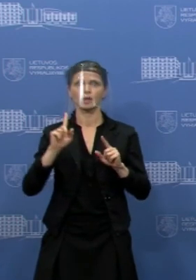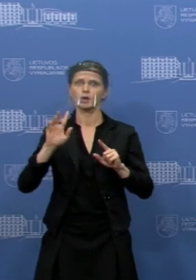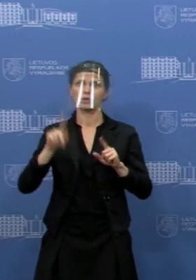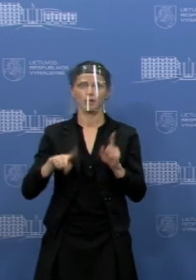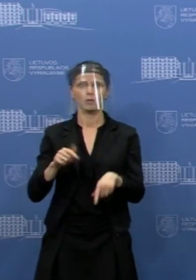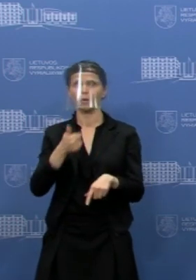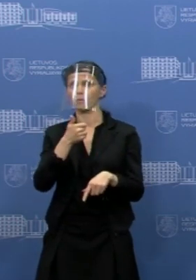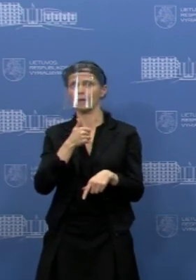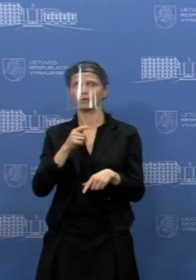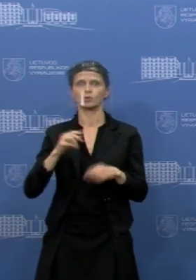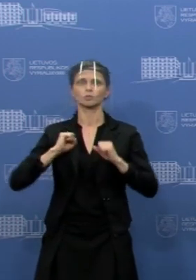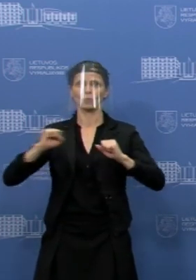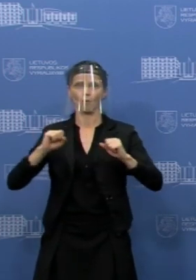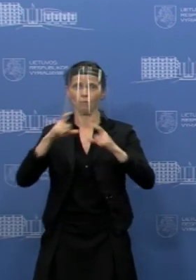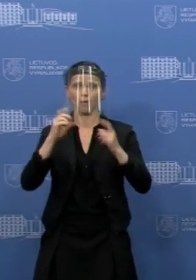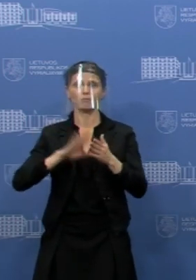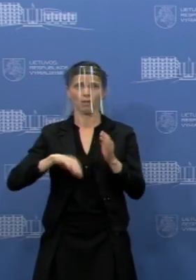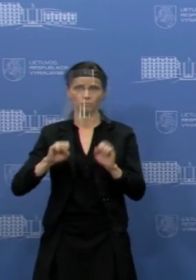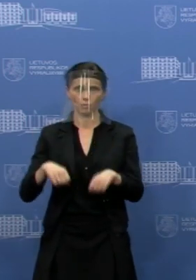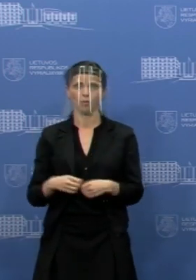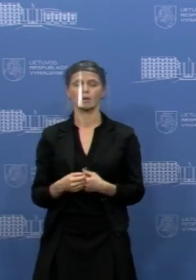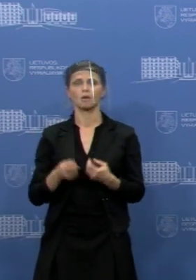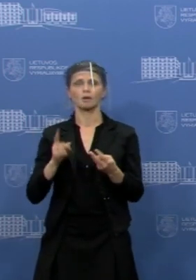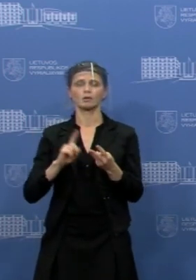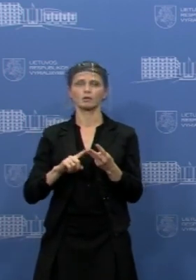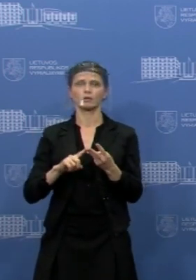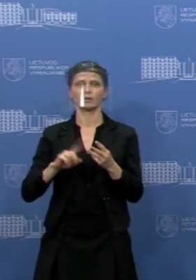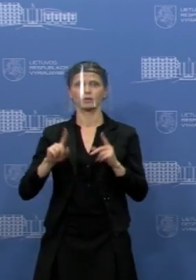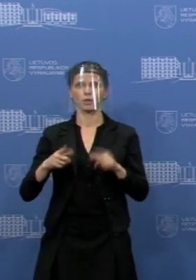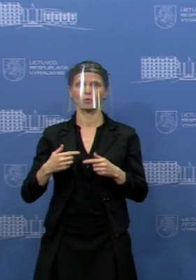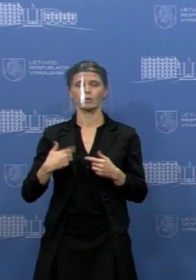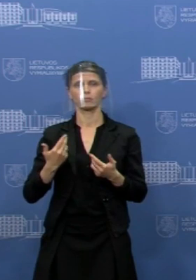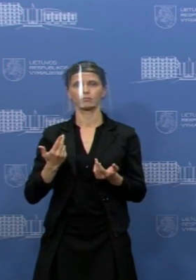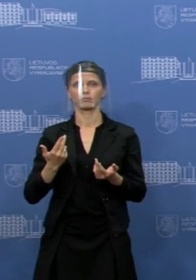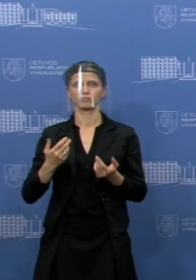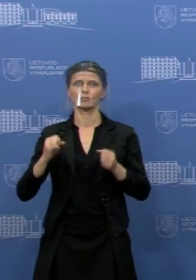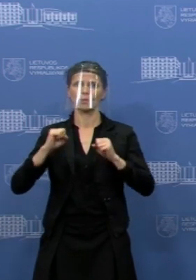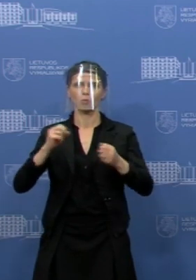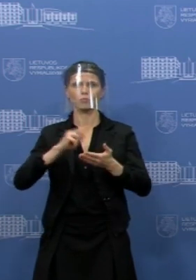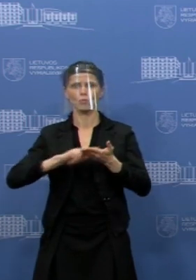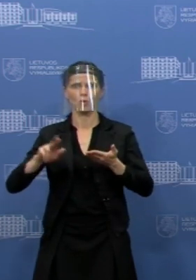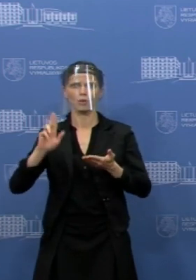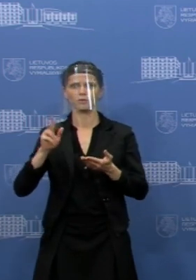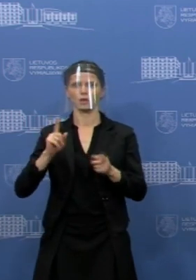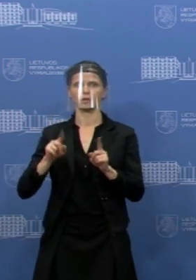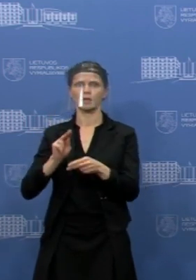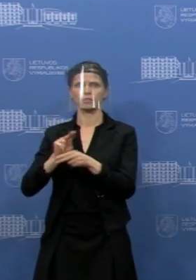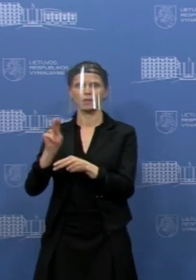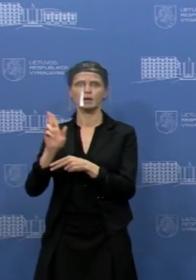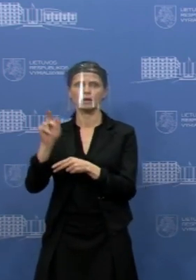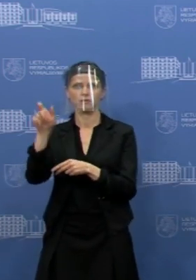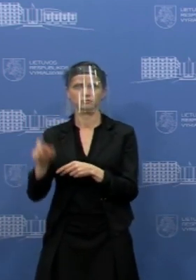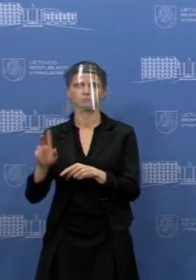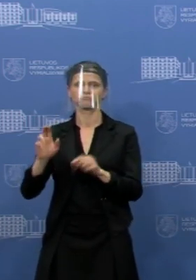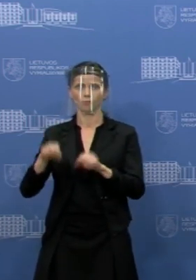išimtis, tai tiem, kurie sportuoja, tiem, kurie yra aukšto meistriškumo arba sportininkai, arba treneriai, arba